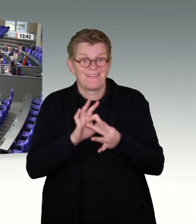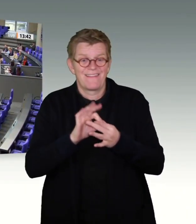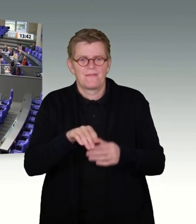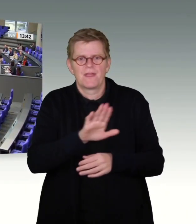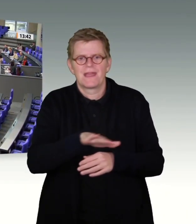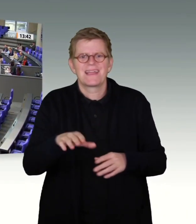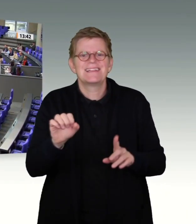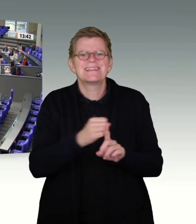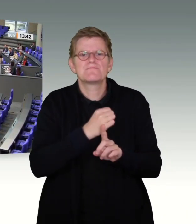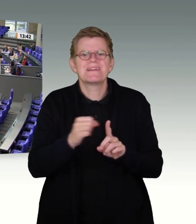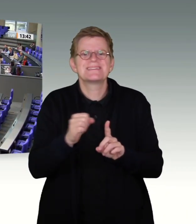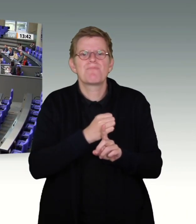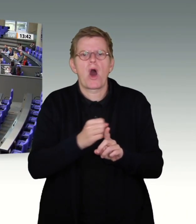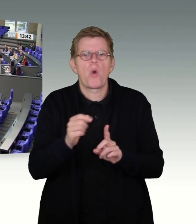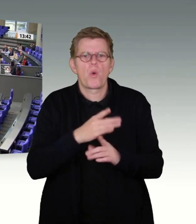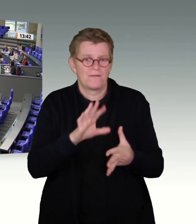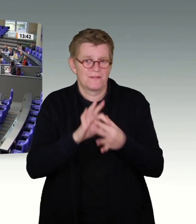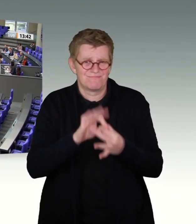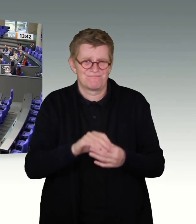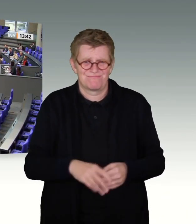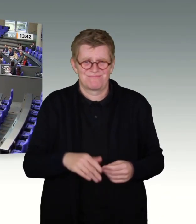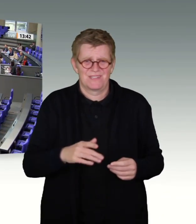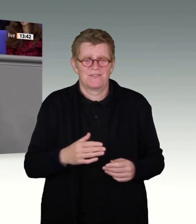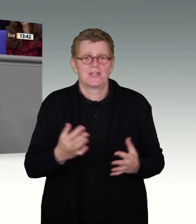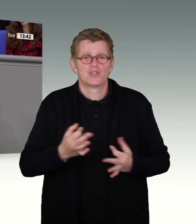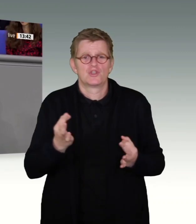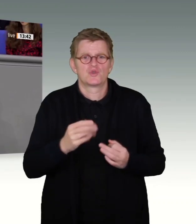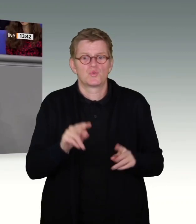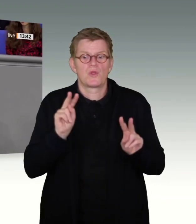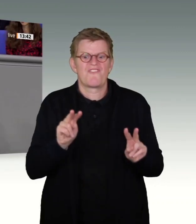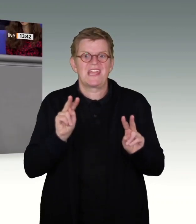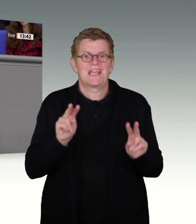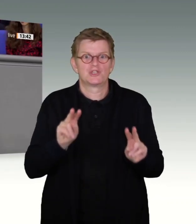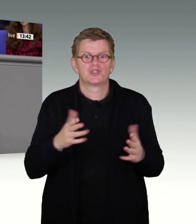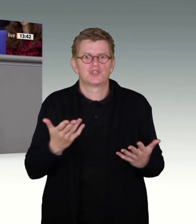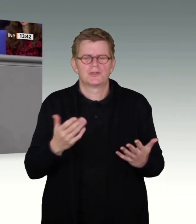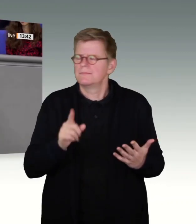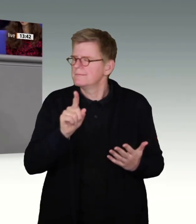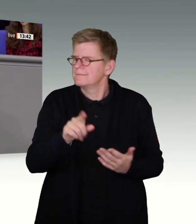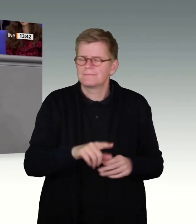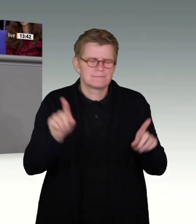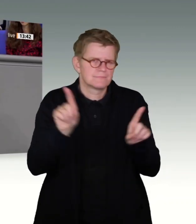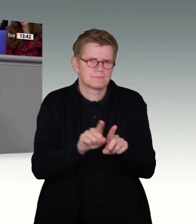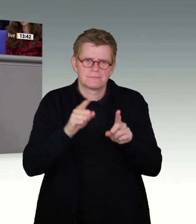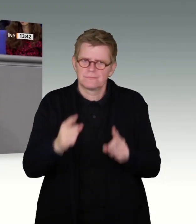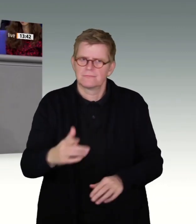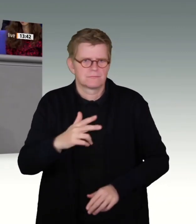spricht, der verhält sich in diesem Zusammenhang ehrlich gesagt unanständig und unangemessen. Das will ich an der Stelle einmal ganz deutlich sagen.